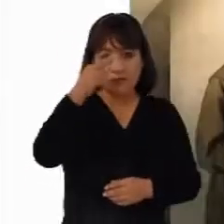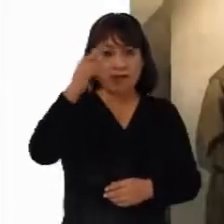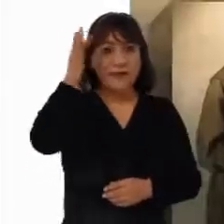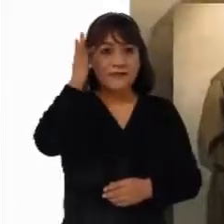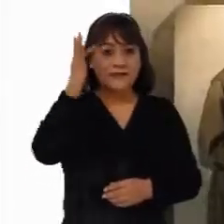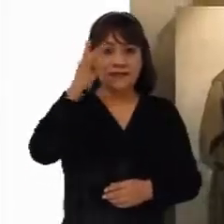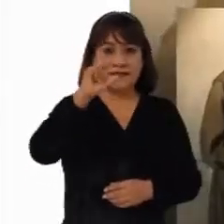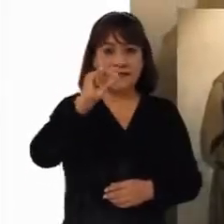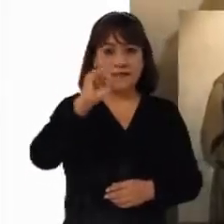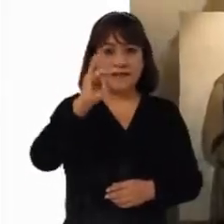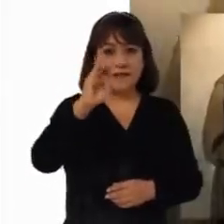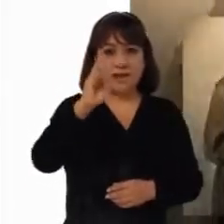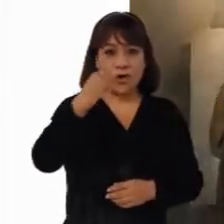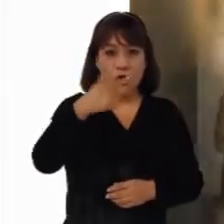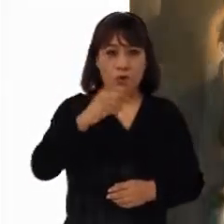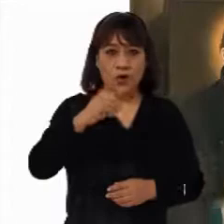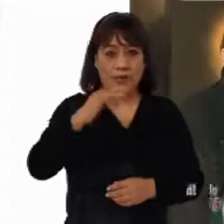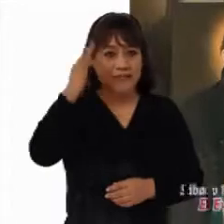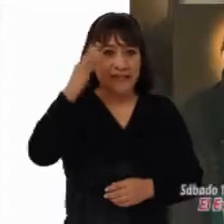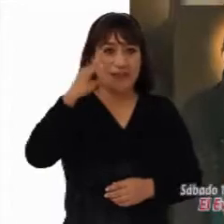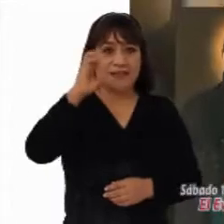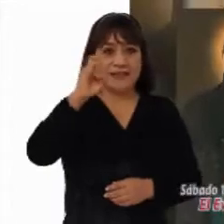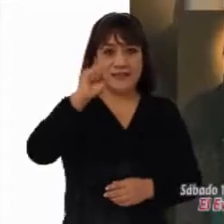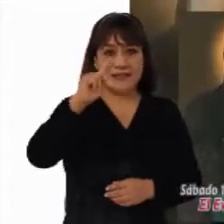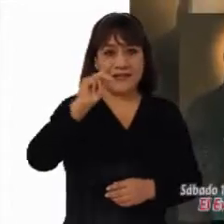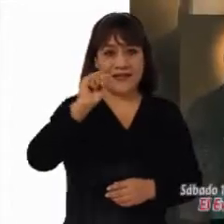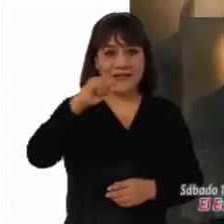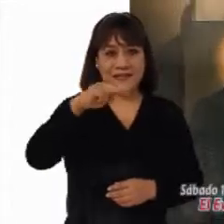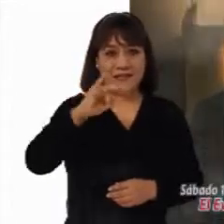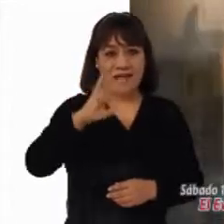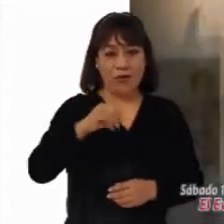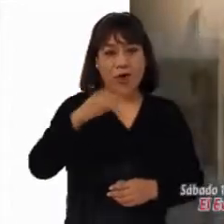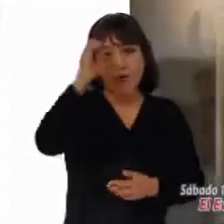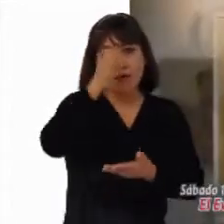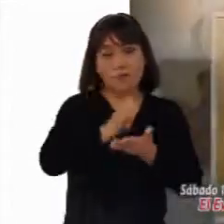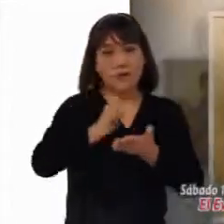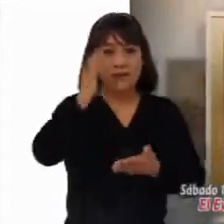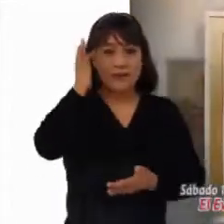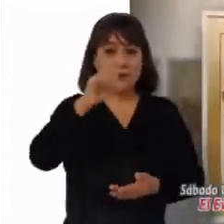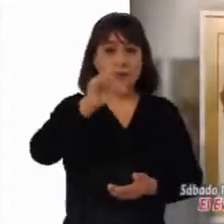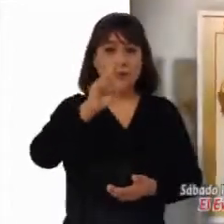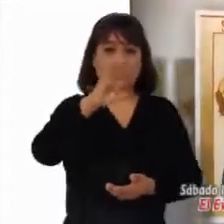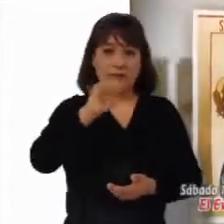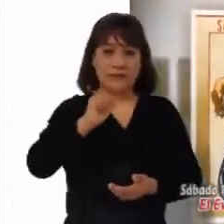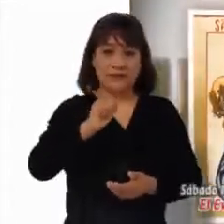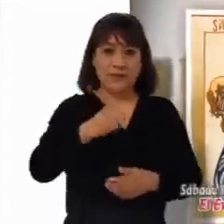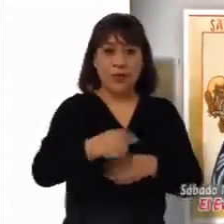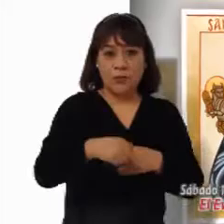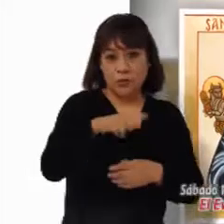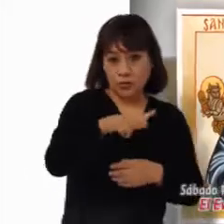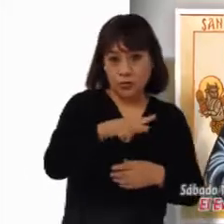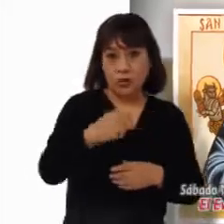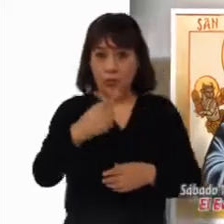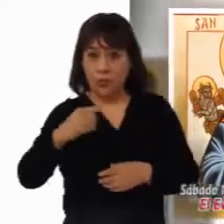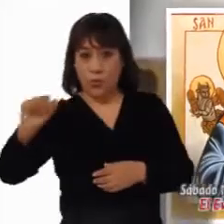celebramos a San Diego y a San Estanislao. Evangelio de San Lucas 18, 1 al